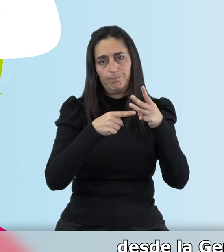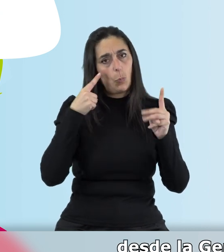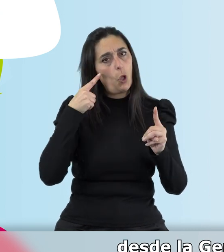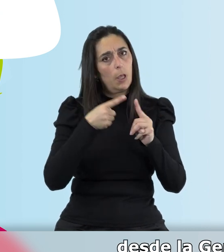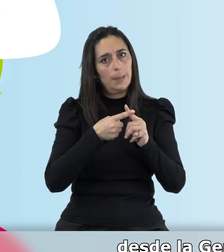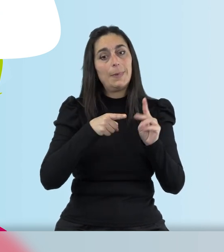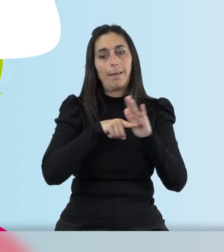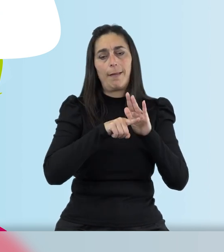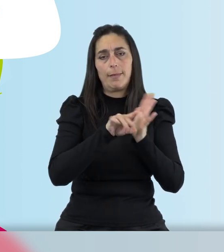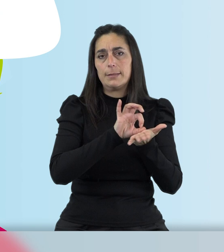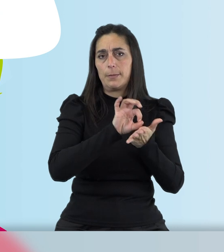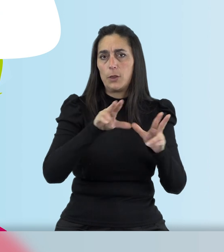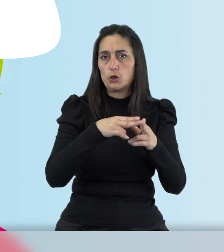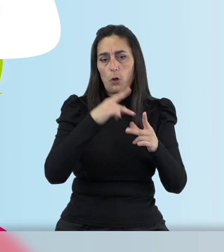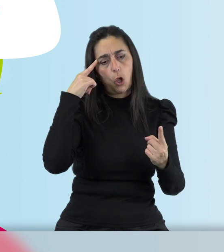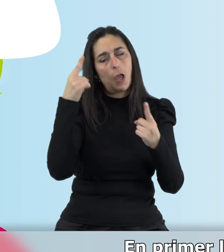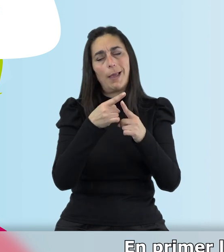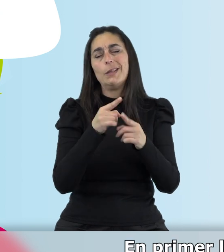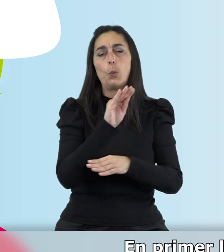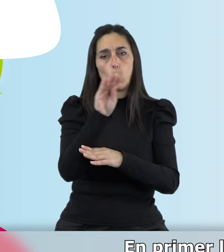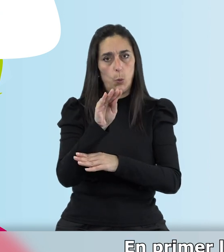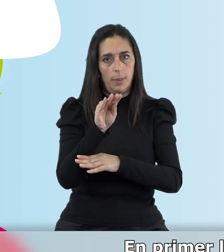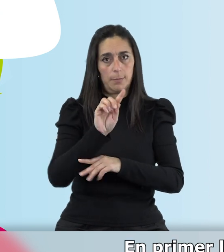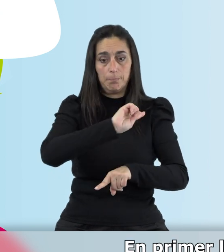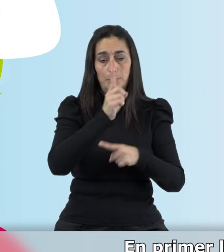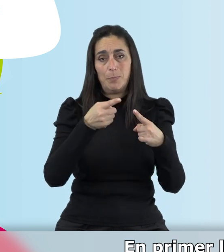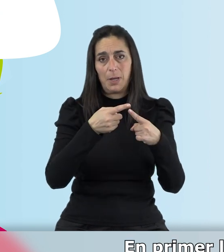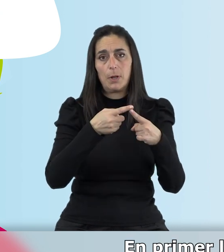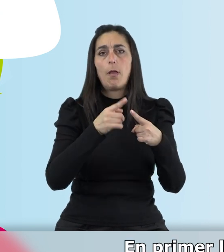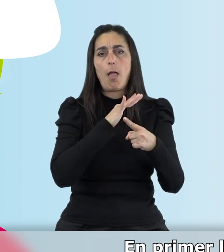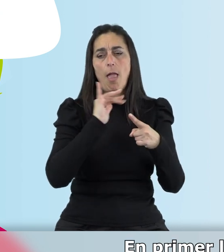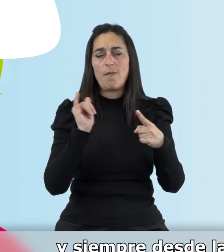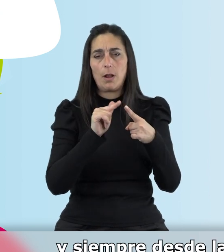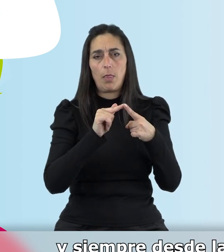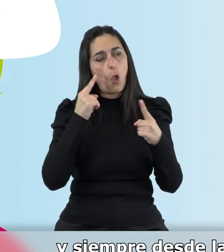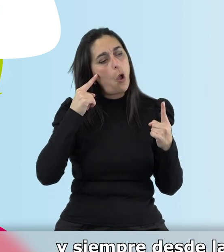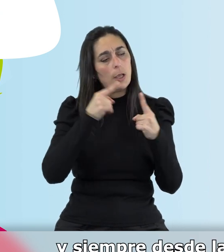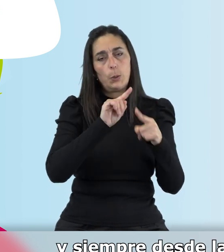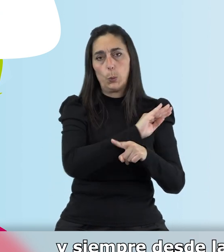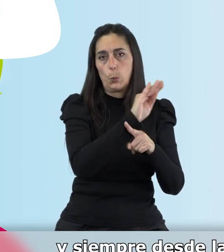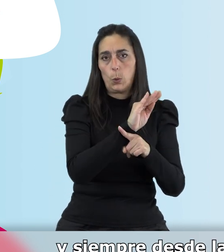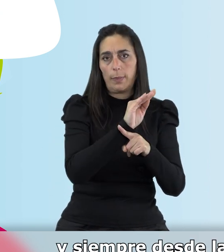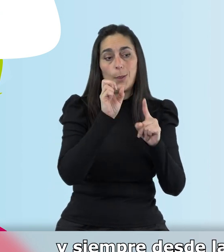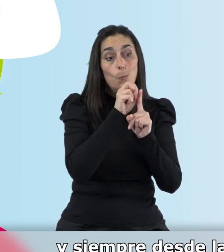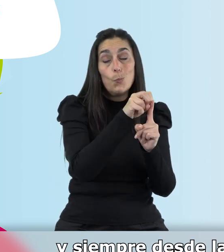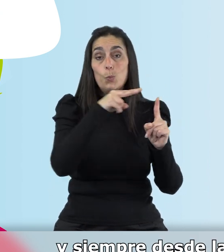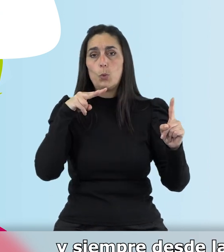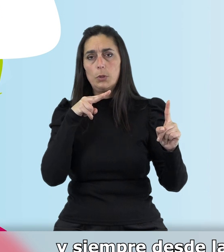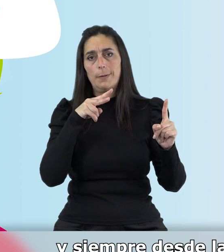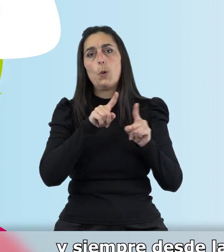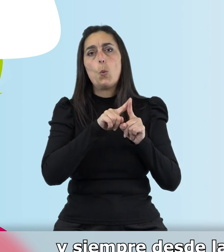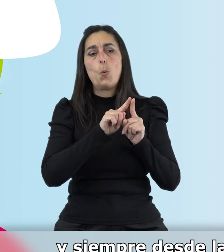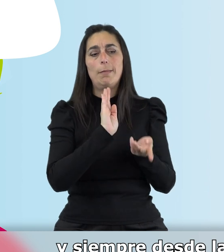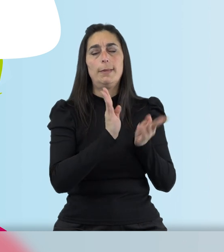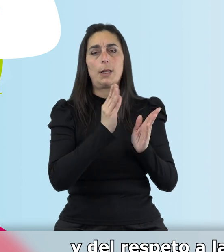desde las gerencias y medios sociales para apoyar a los cuidadores. En primer lugar, mejorar sus habilidades para cuidar y siempre desde la perspectiva del buen